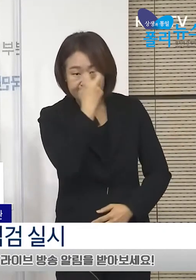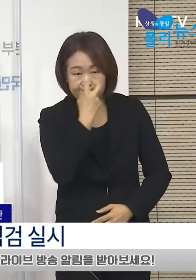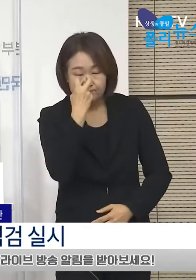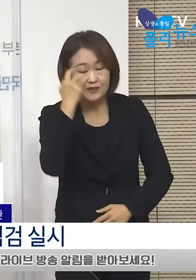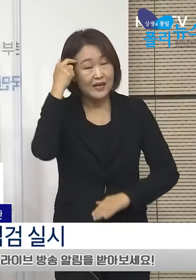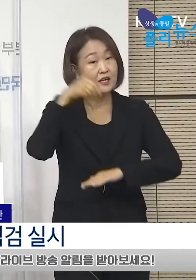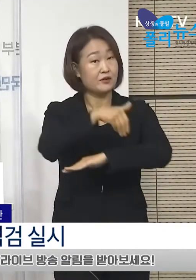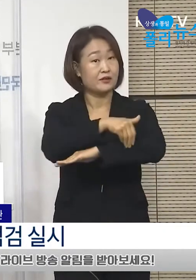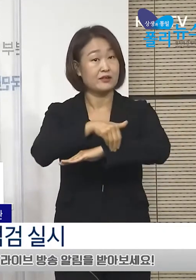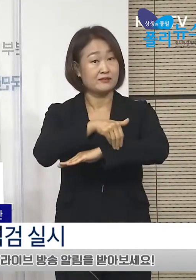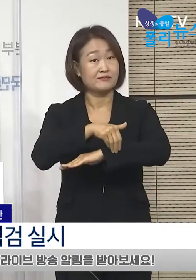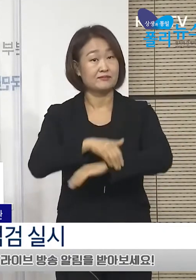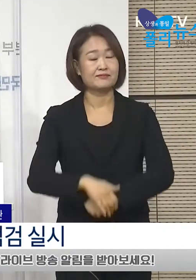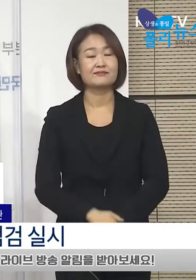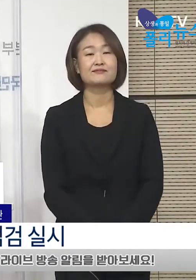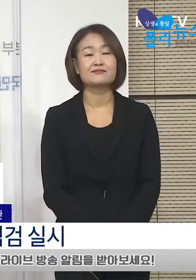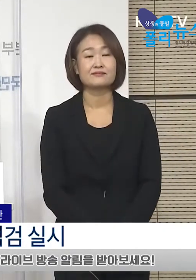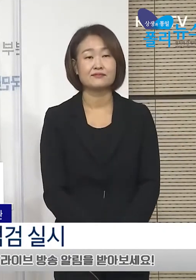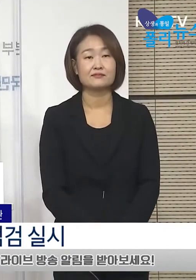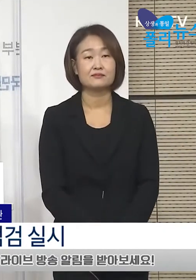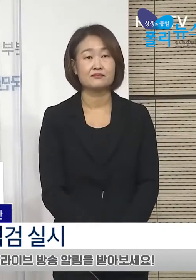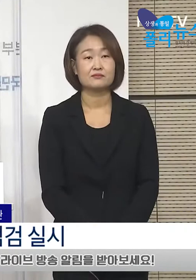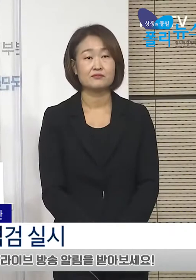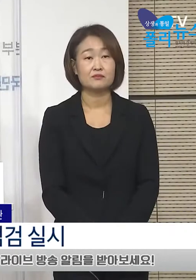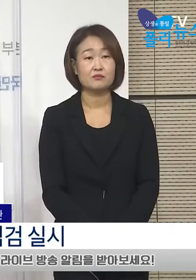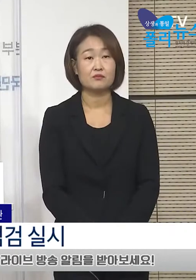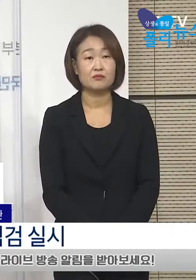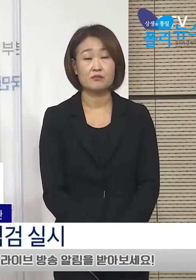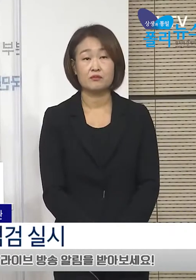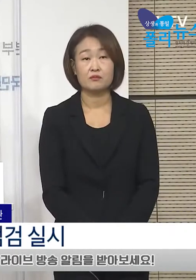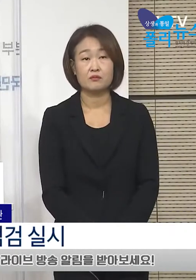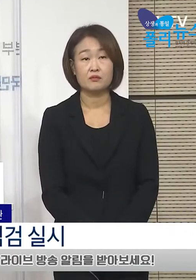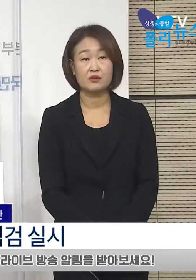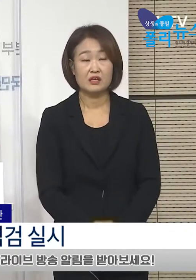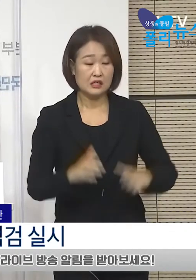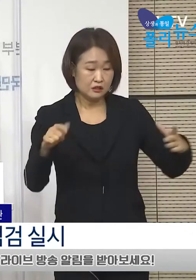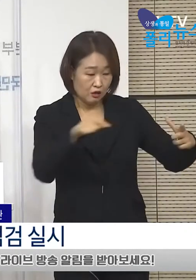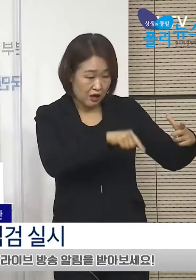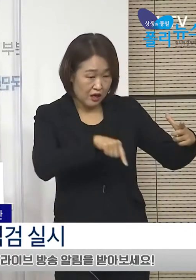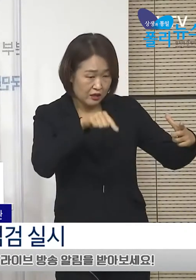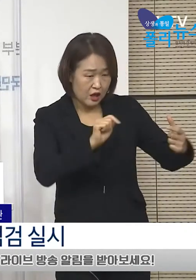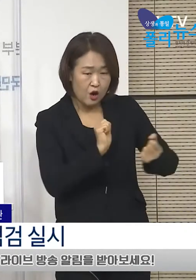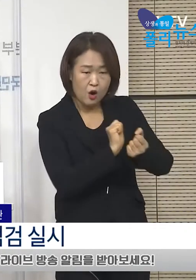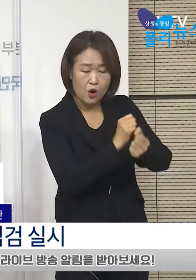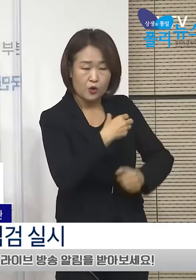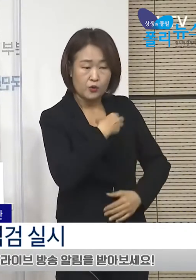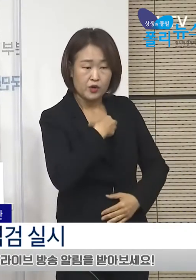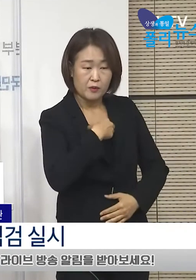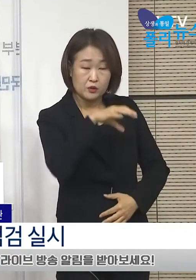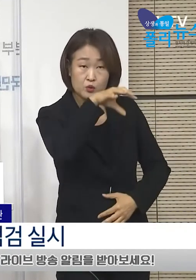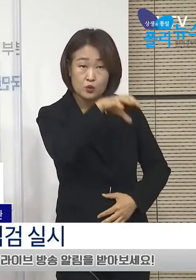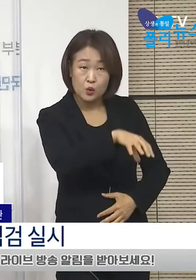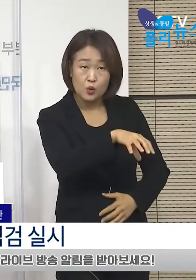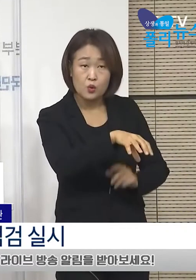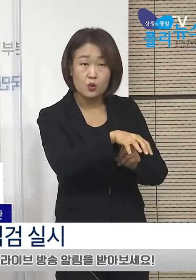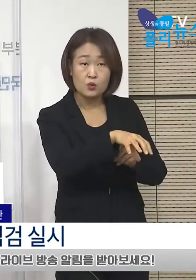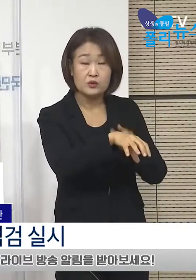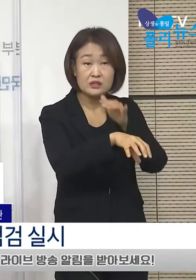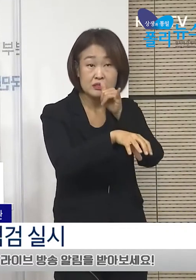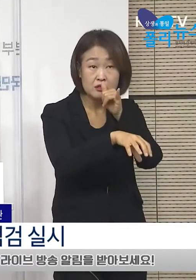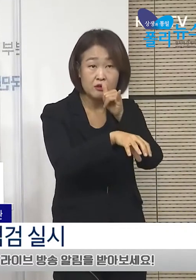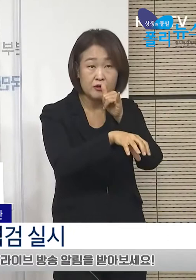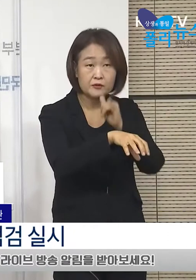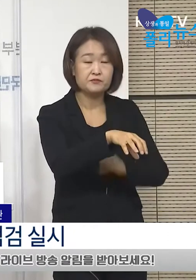실시할 예정입니다. 지역 내 감염 취약 사업장에 대해 1.5단계 상황 전파와